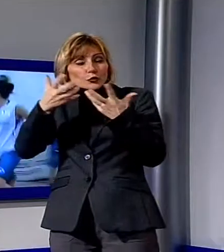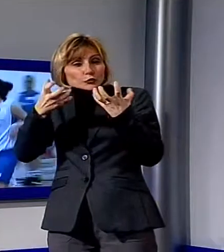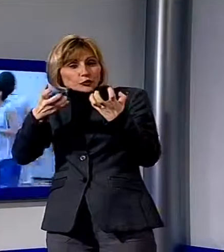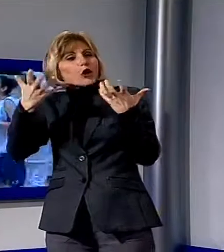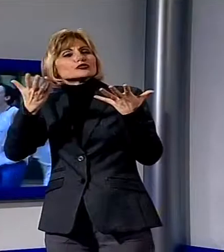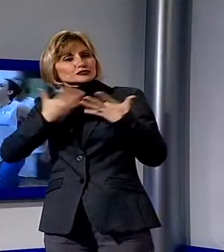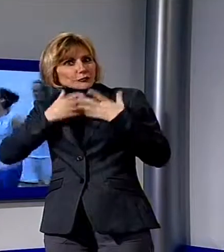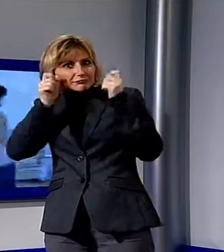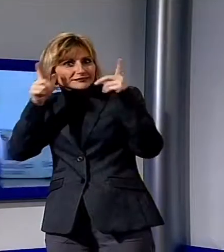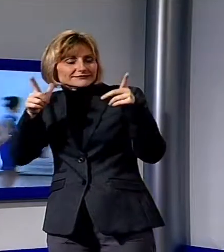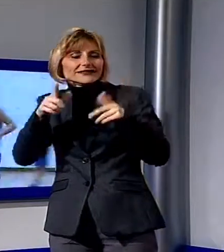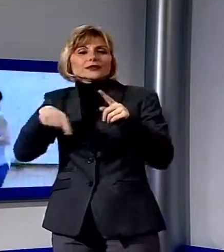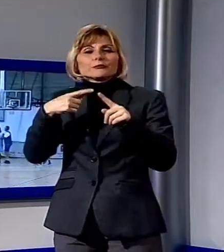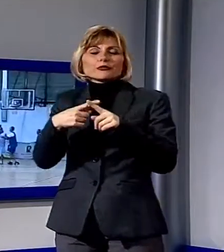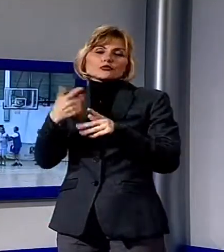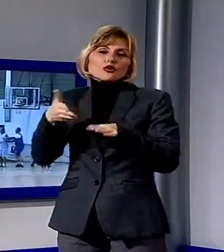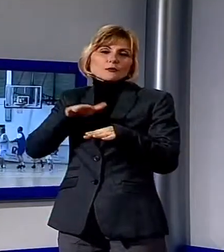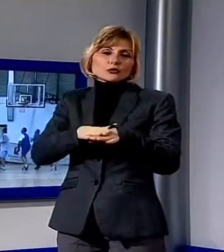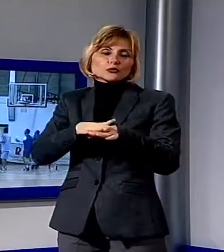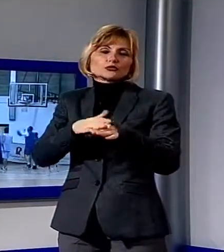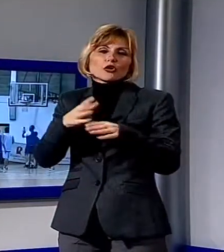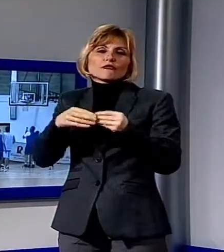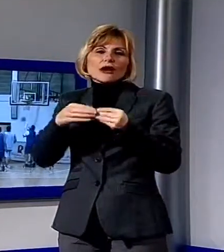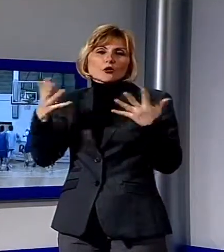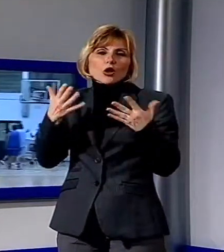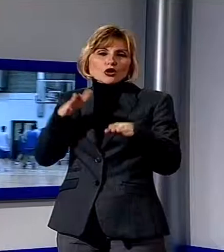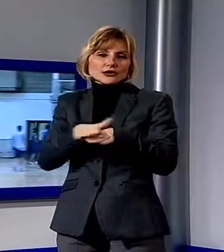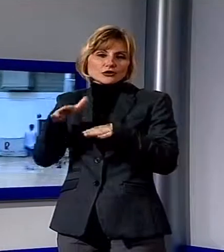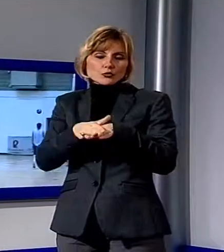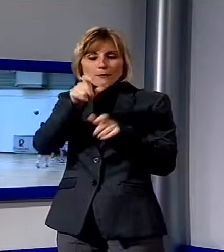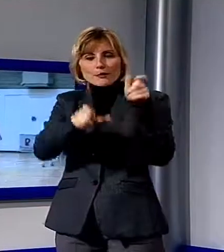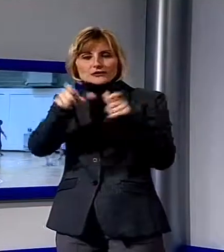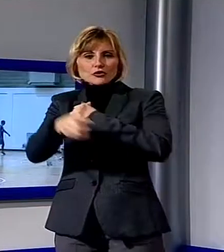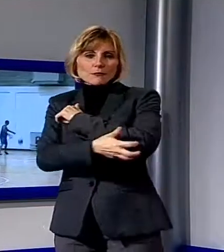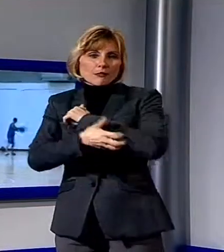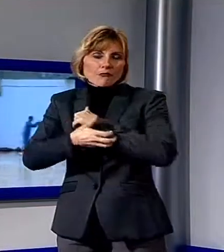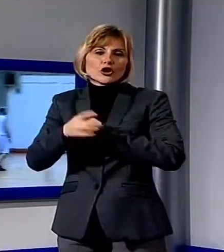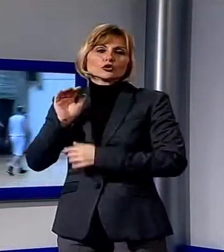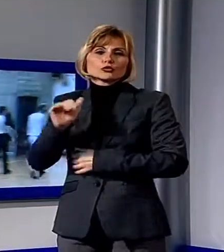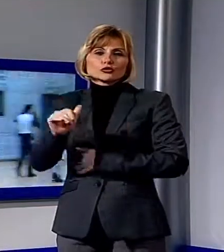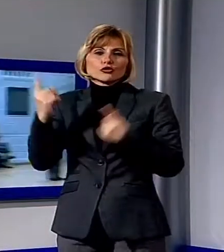consapevolezza di fare qualcosa di davvero utile per persone che ogni giorno affrontano la sfida della sopravvivenza.